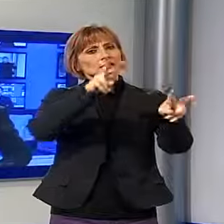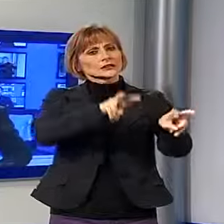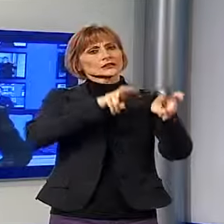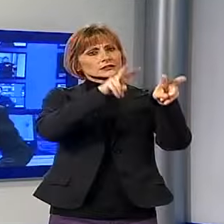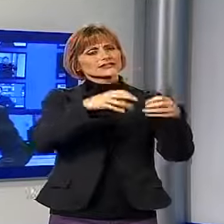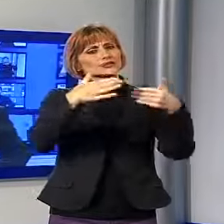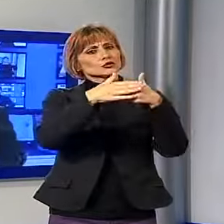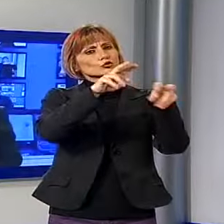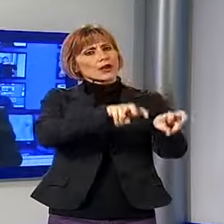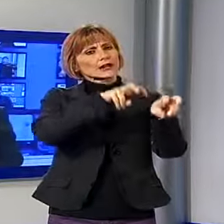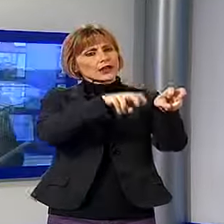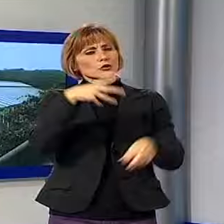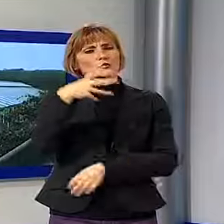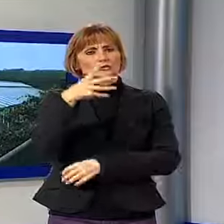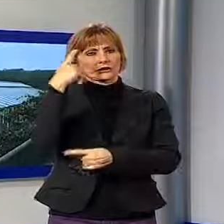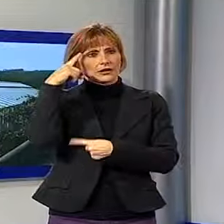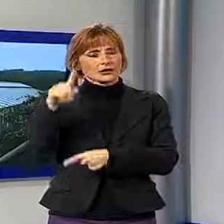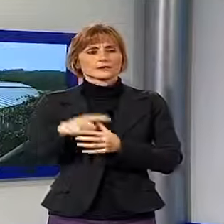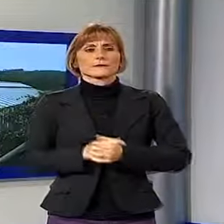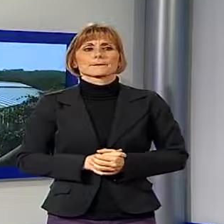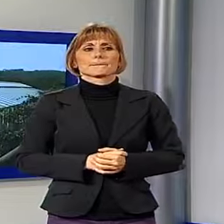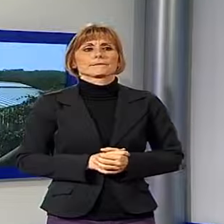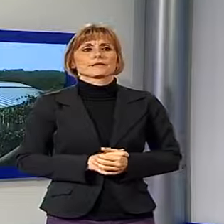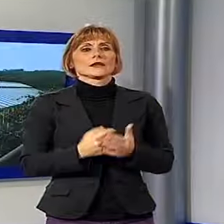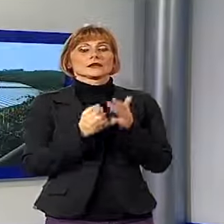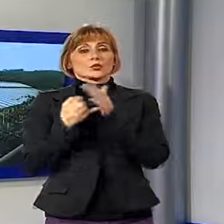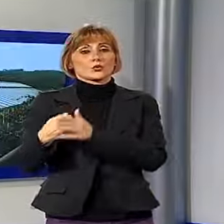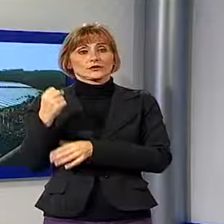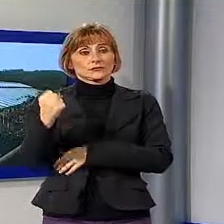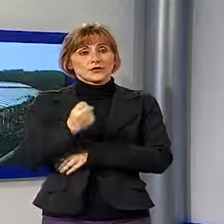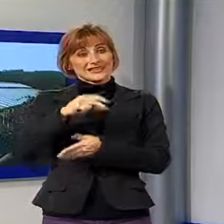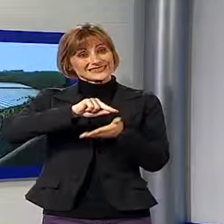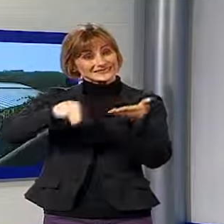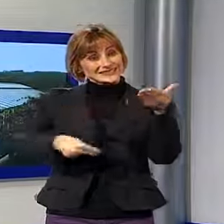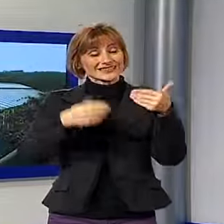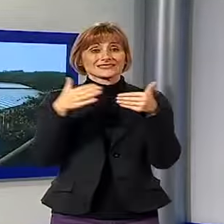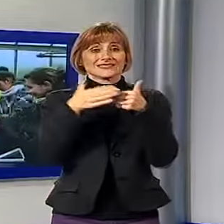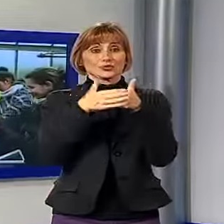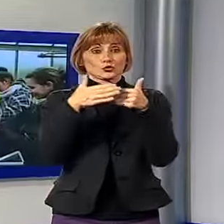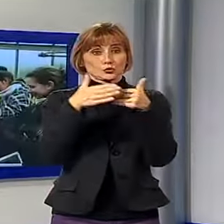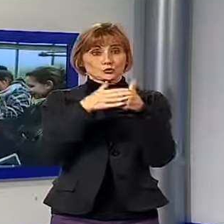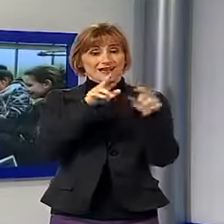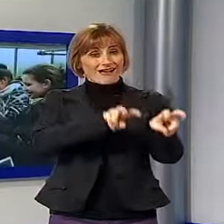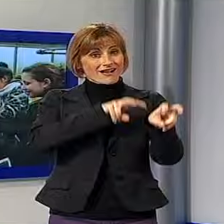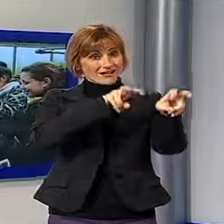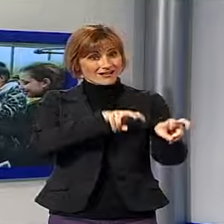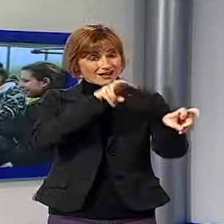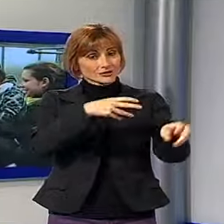Mutigliano. Negli ultimi anni gli iscritti agli istituti agrari hanno registrato una crescita esponenziale,